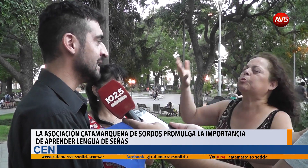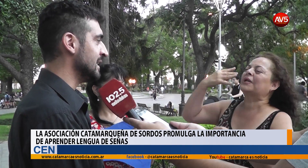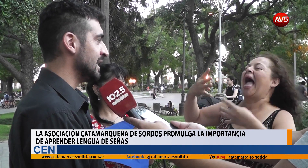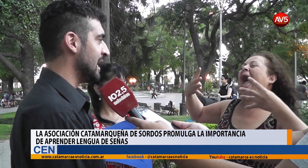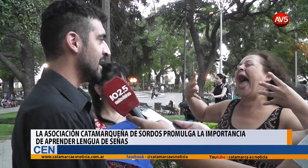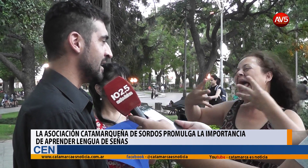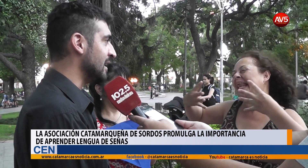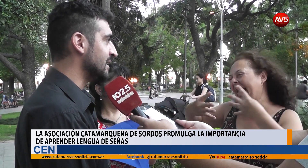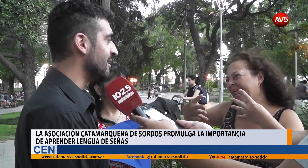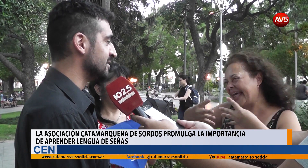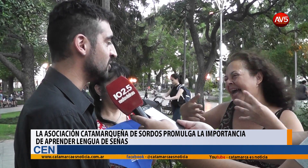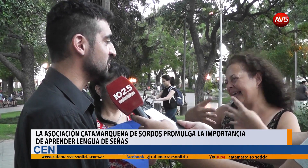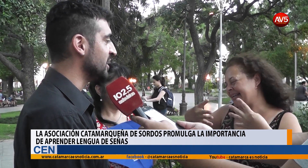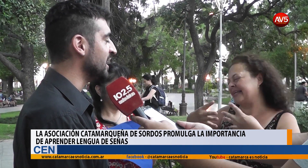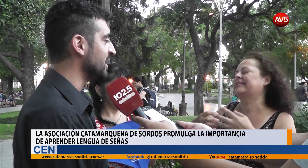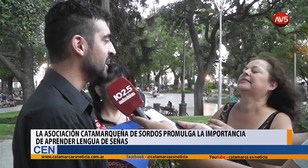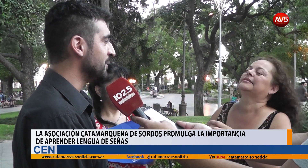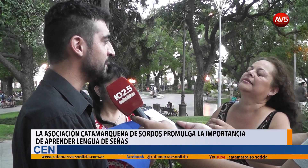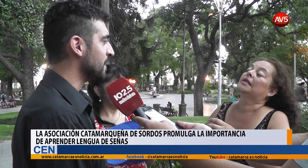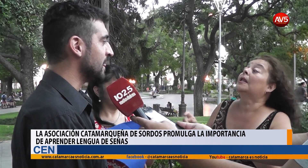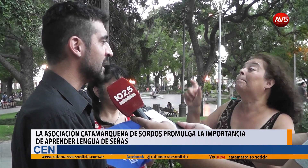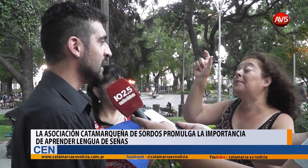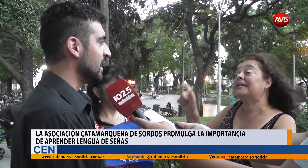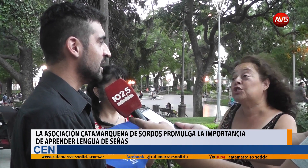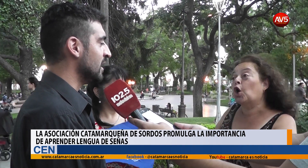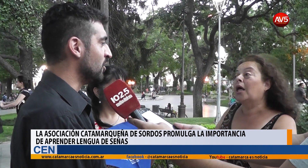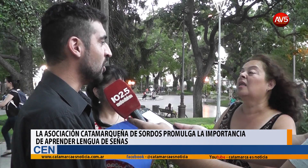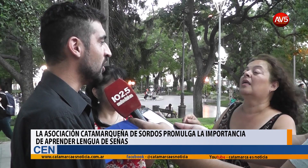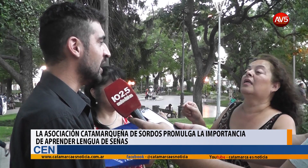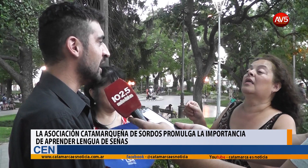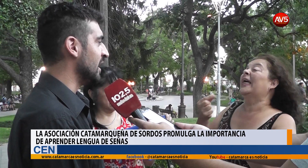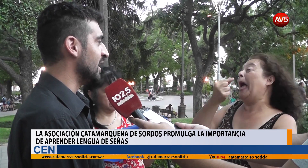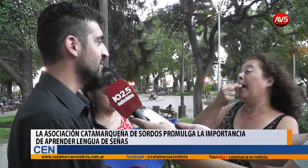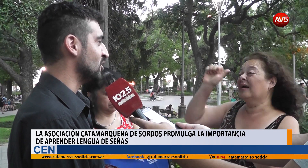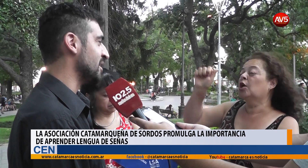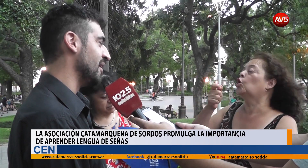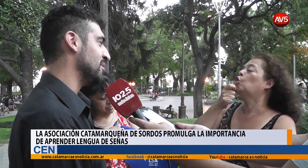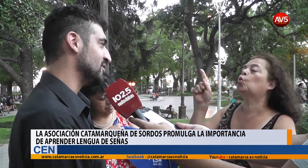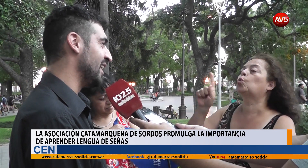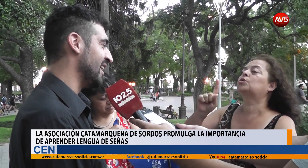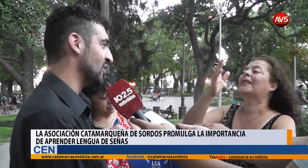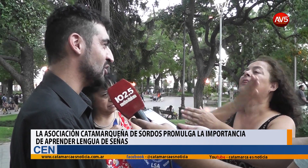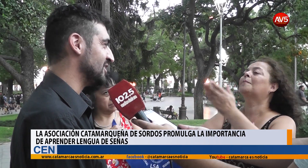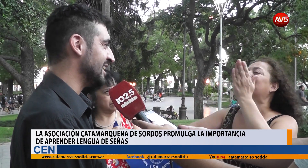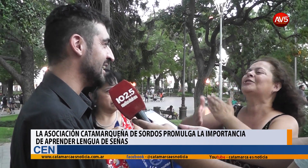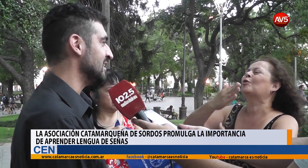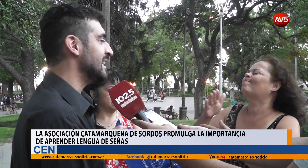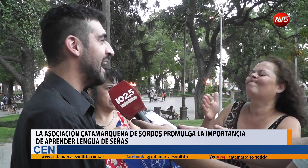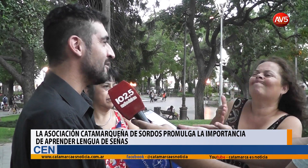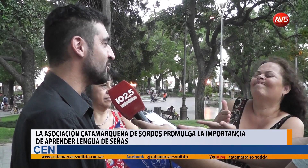estaba en la situación de guerra. Y bueno, todos saben, la persona que conoce a Hitler, había un